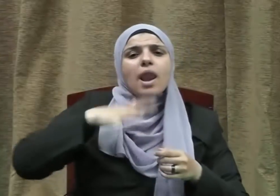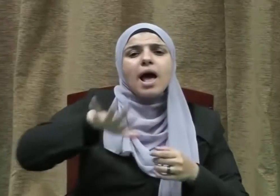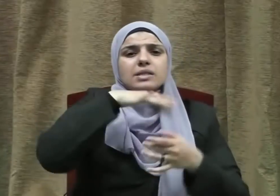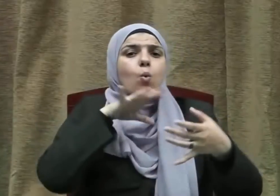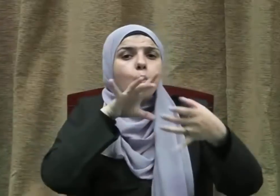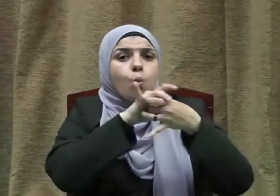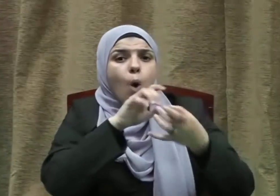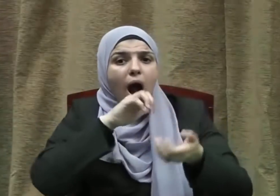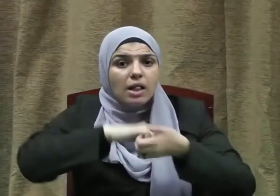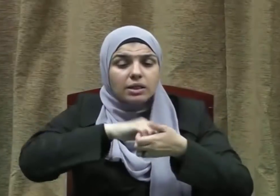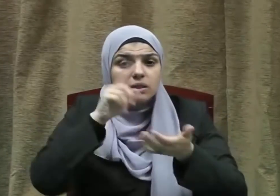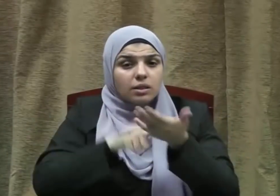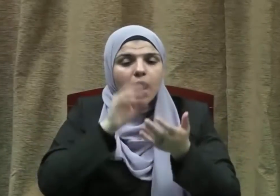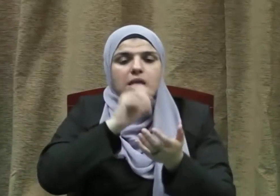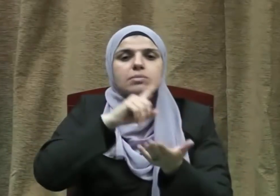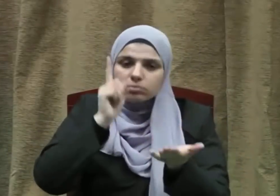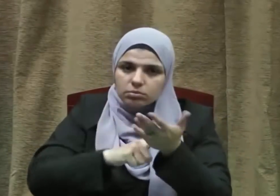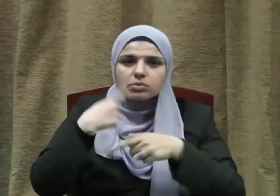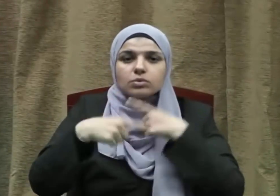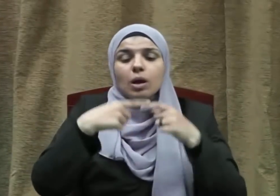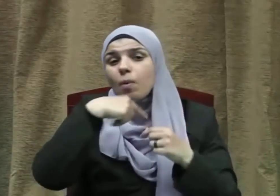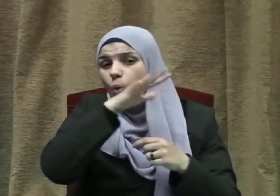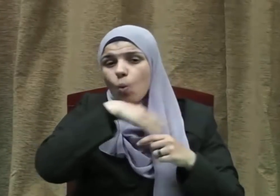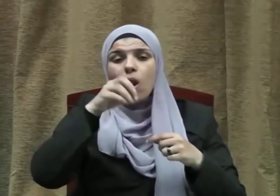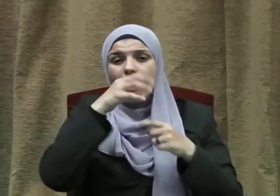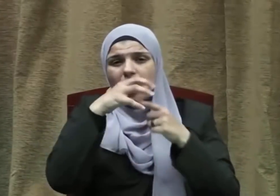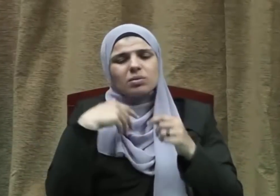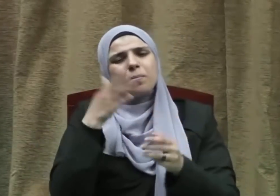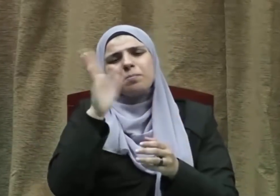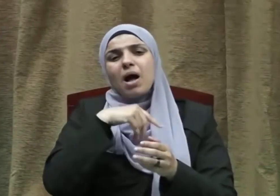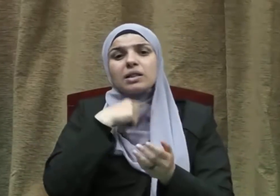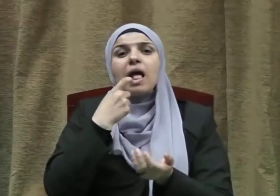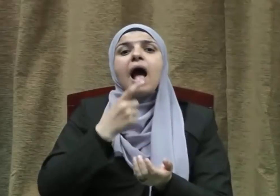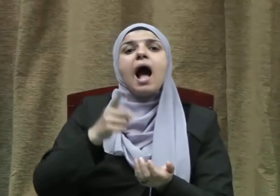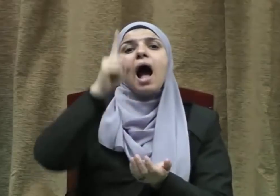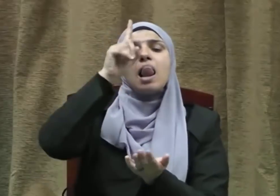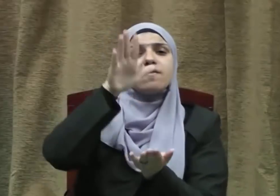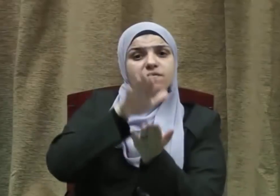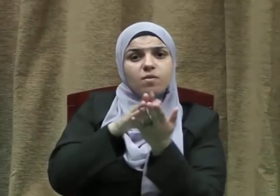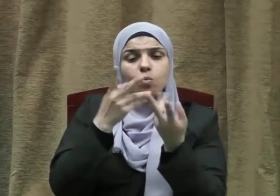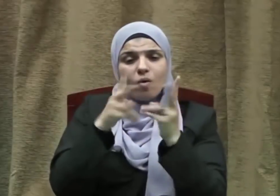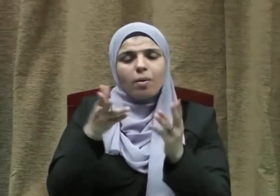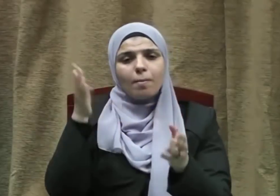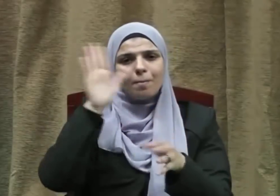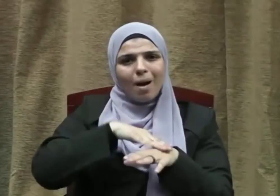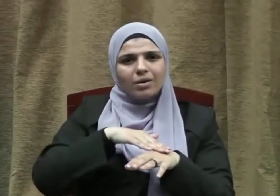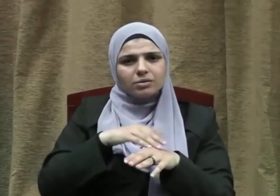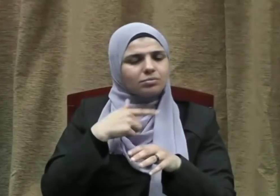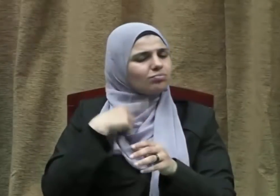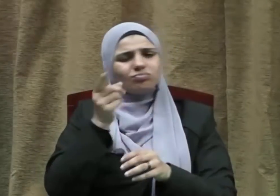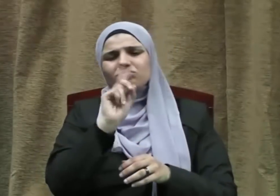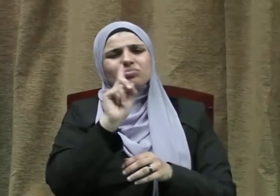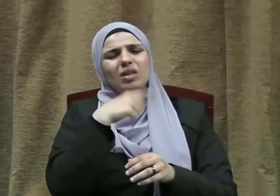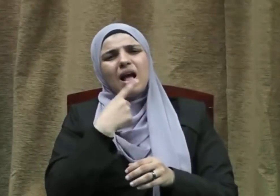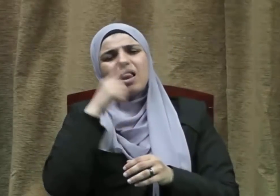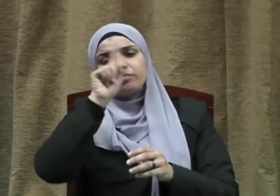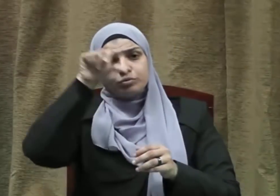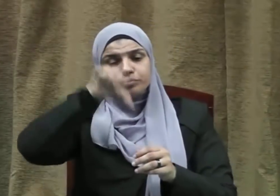وبين الناس ولا تنقثوا الأيمان بعد أن أكدتموها وقد جعلتم الله